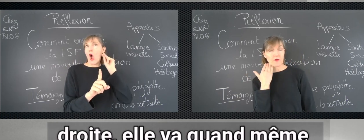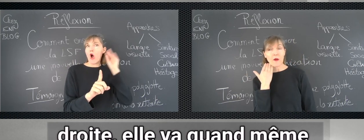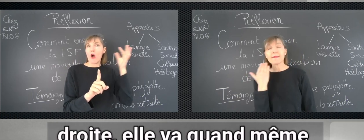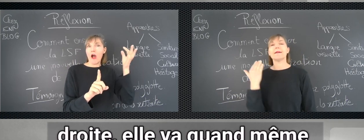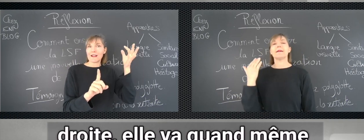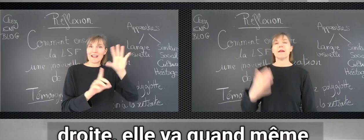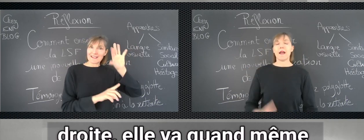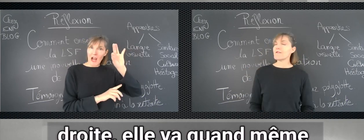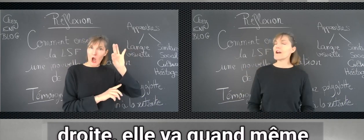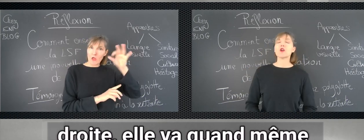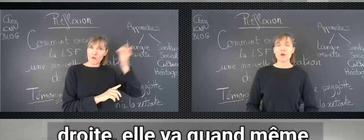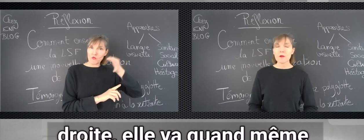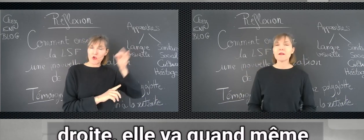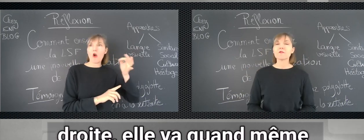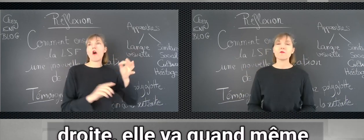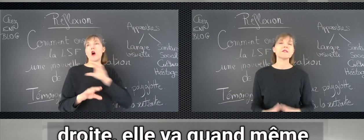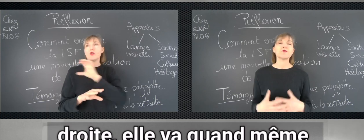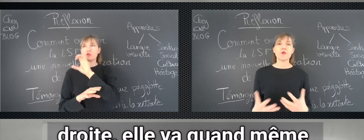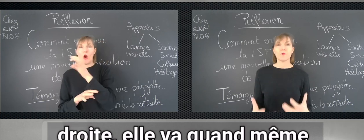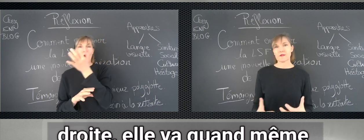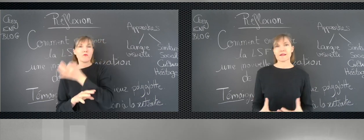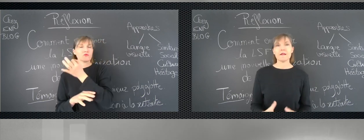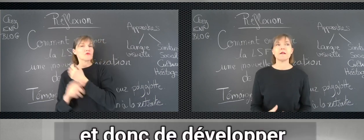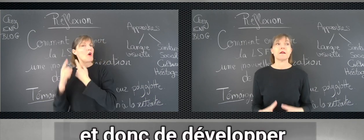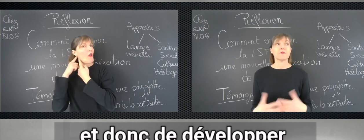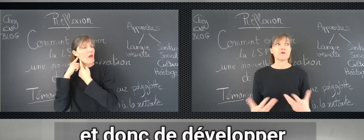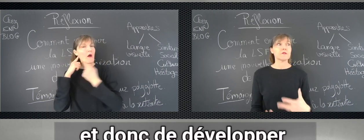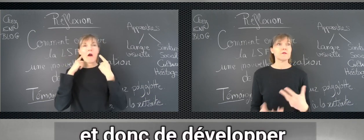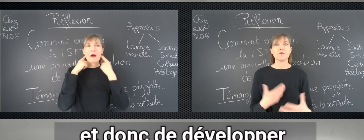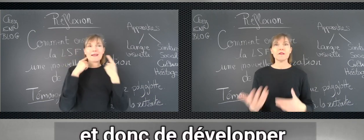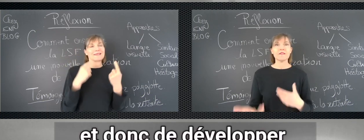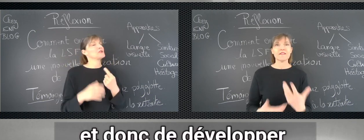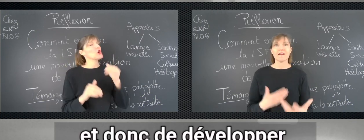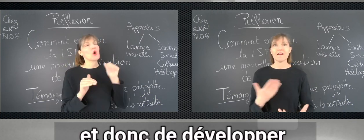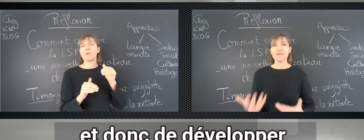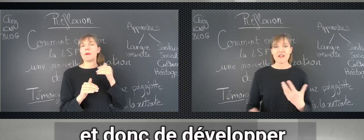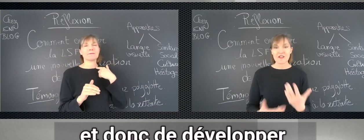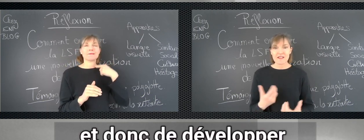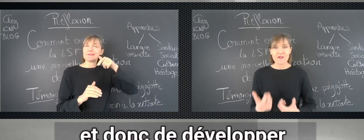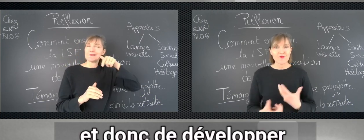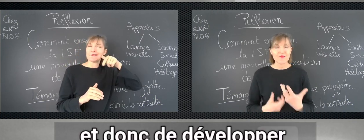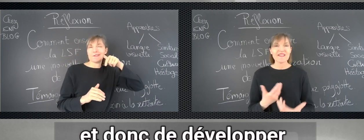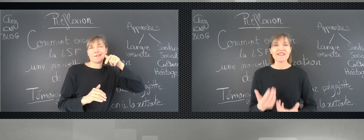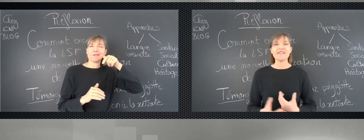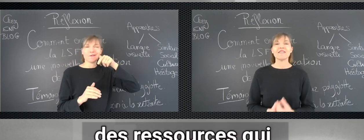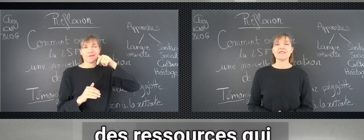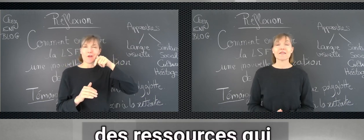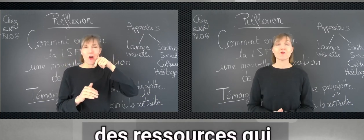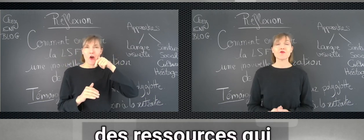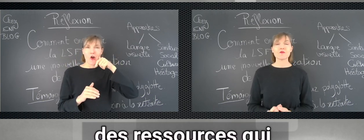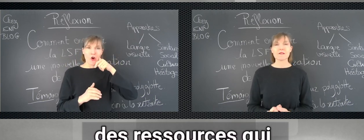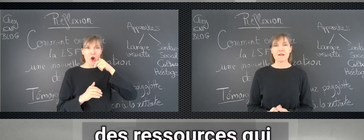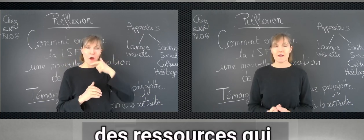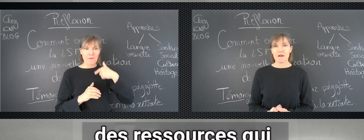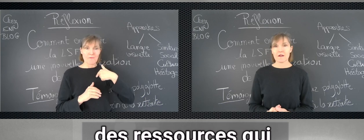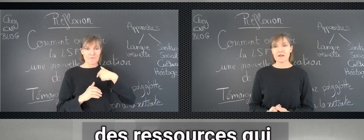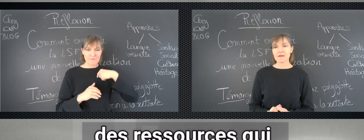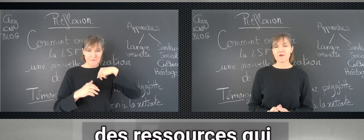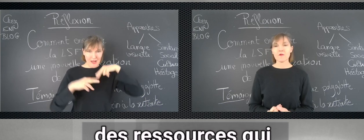droite, elle va quand même être obligée de compenser, et donc de développer, d'aller chercher, de puiser des ressources qui sont